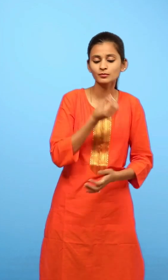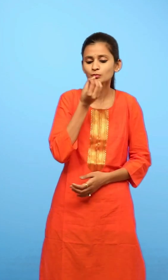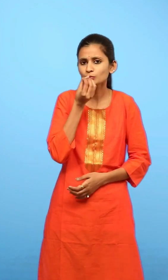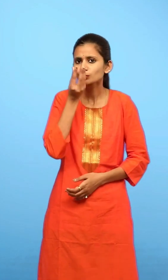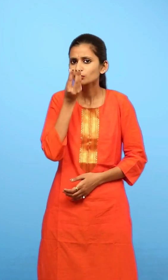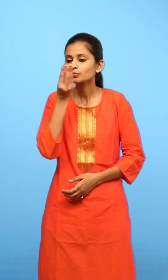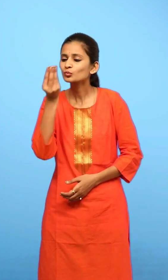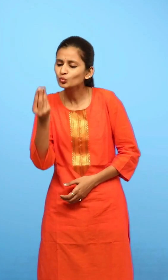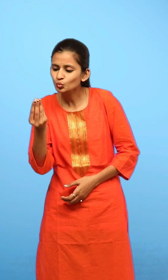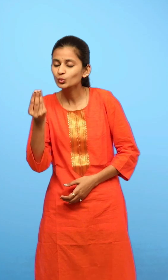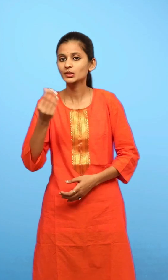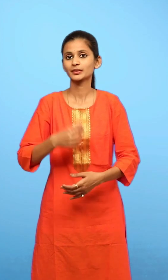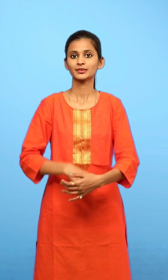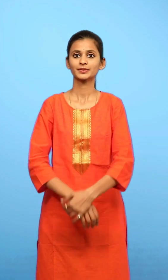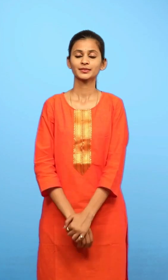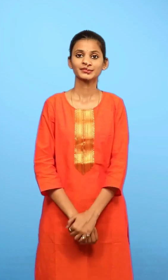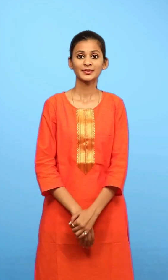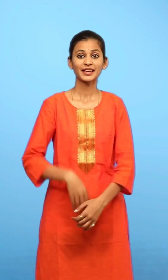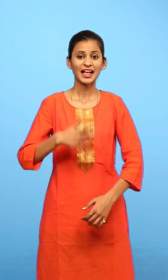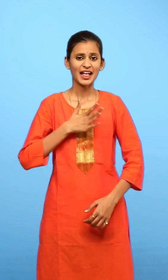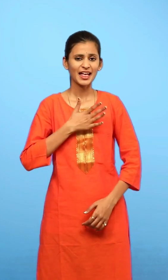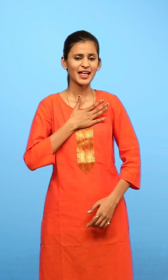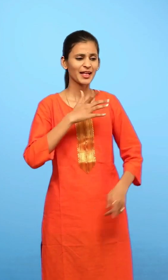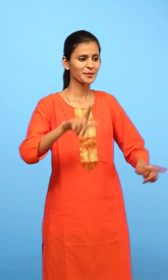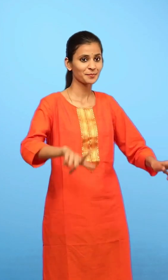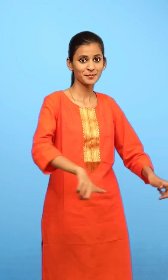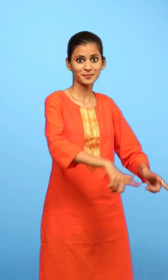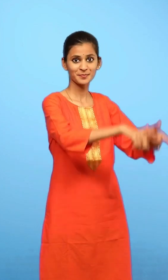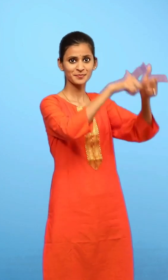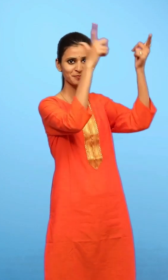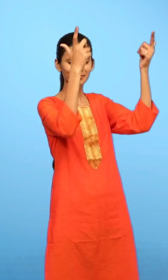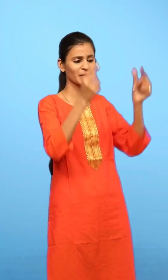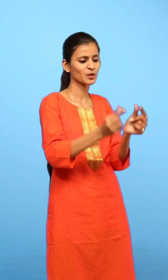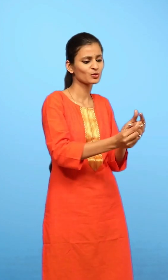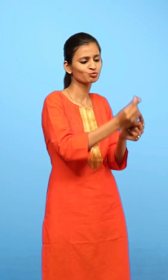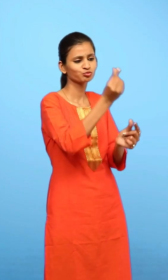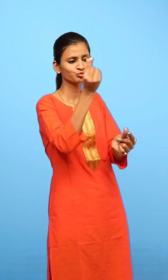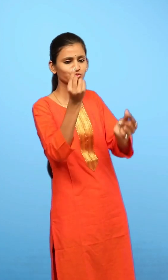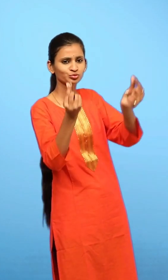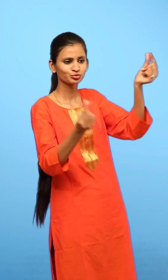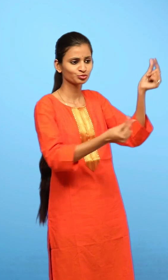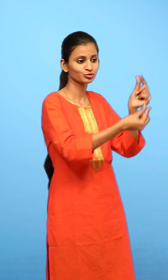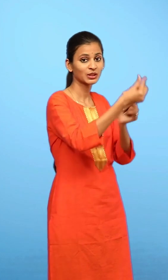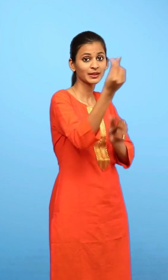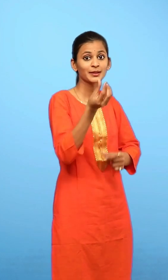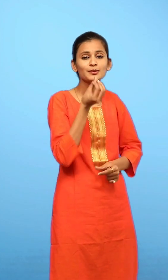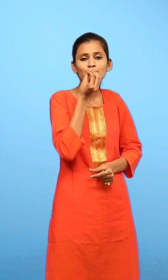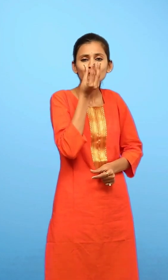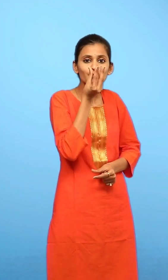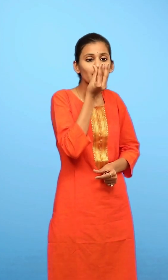कली हरी डाल पर लगी हुई थी नन ही सुन्दर एक